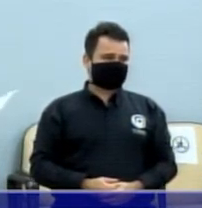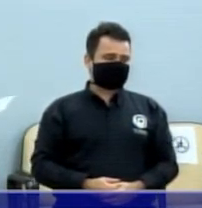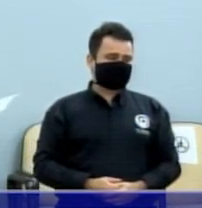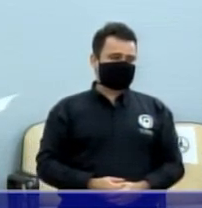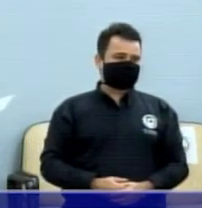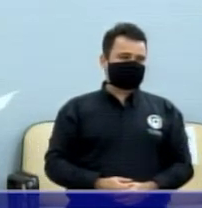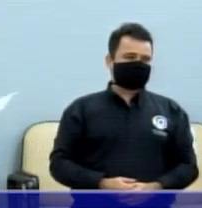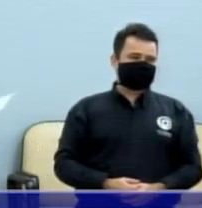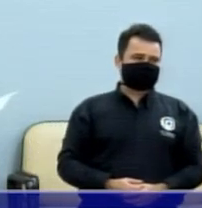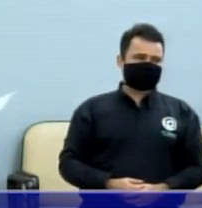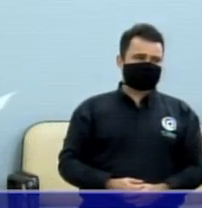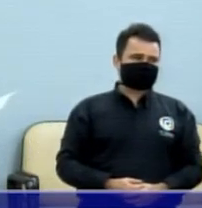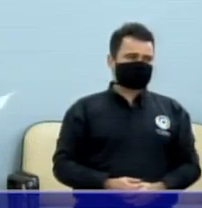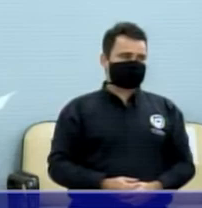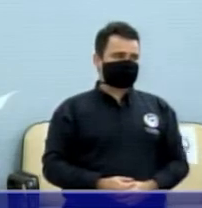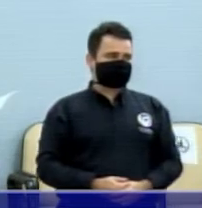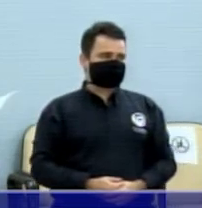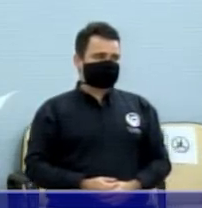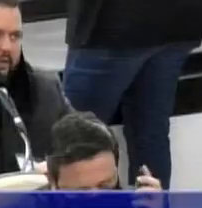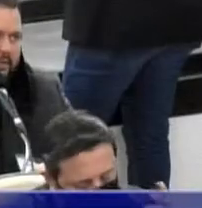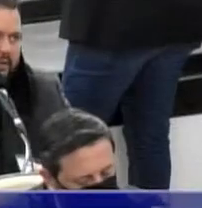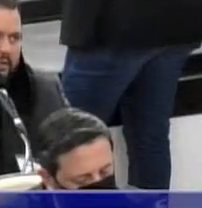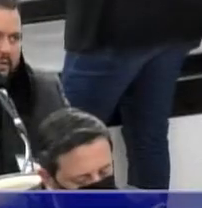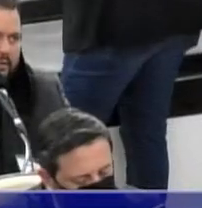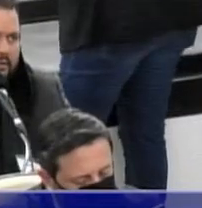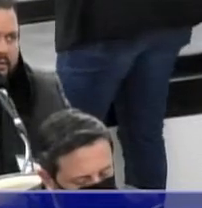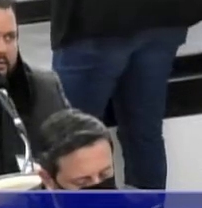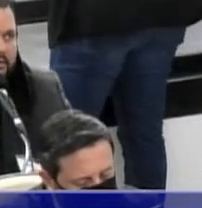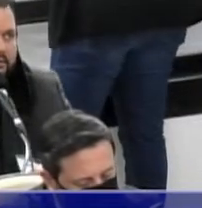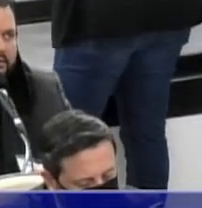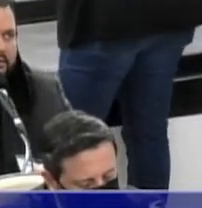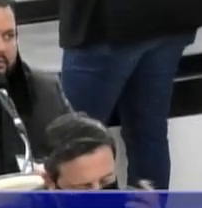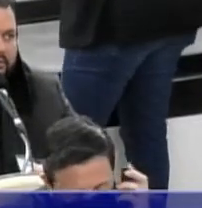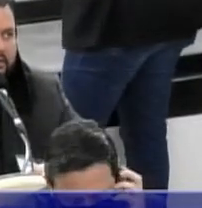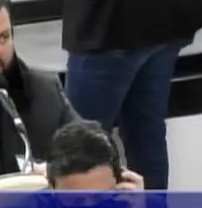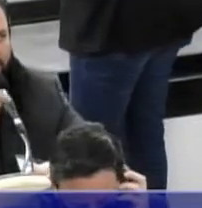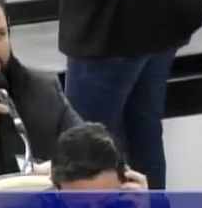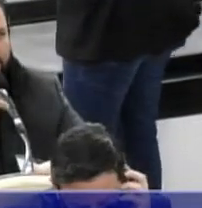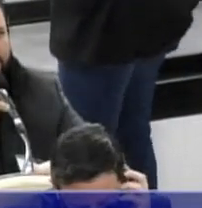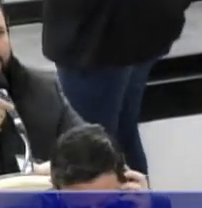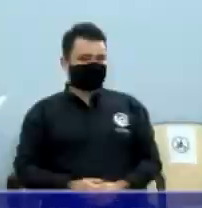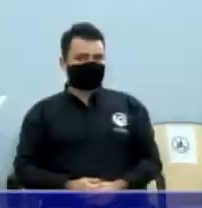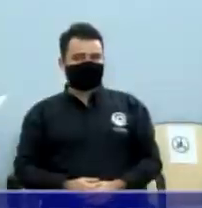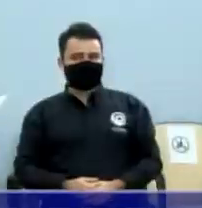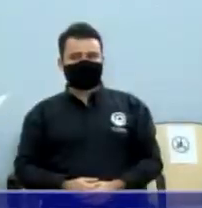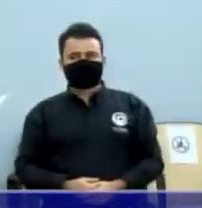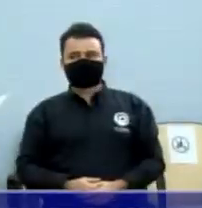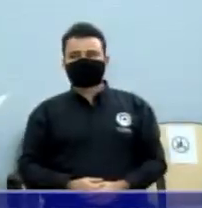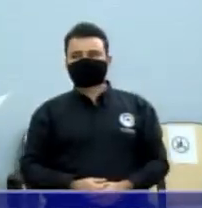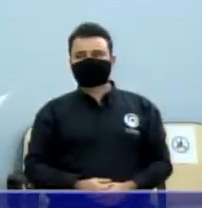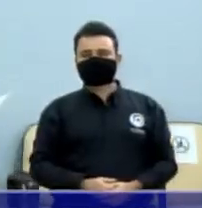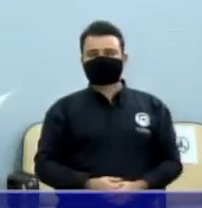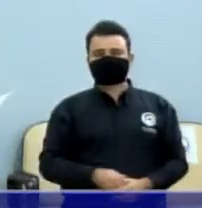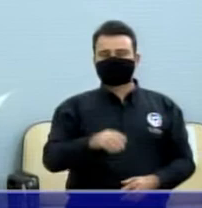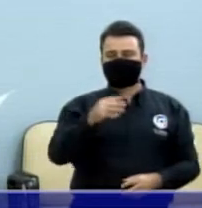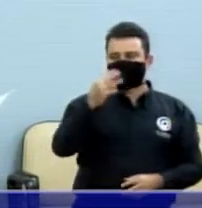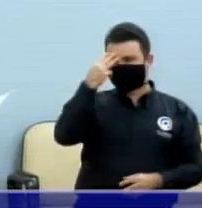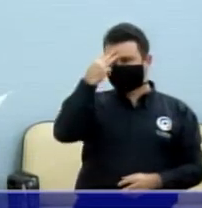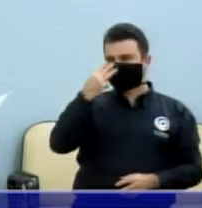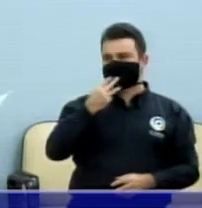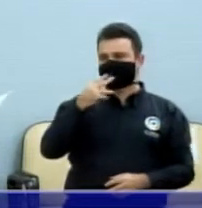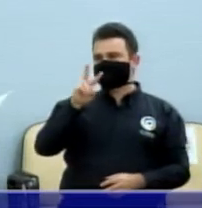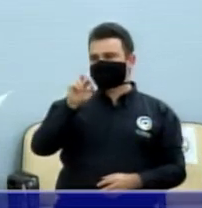as peru escolar do município ou particular também. Já me ligaram também. Avan e Zeta, né?